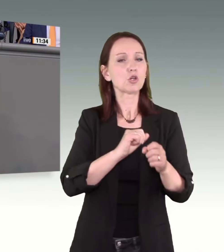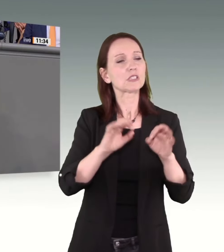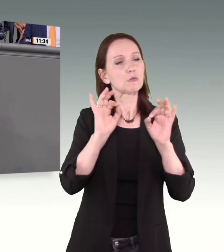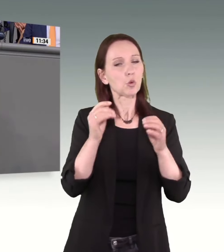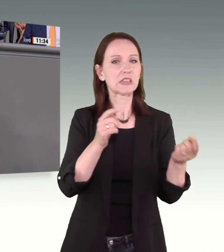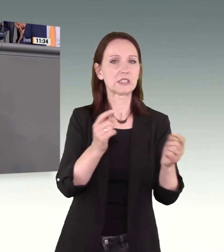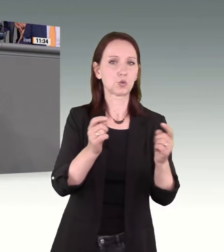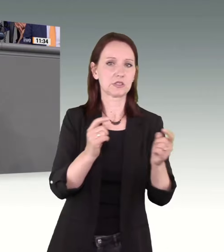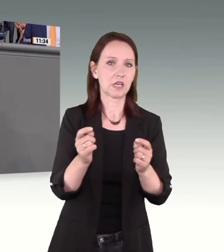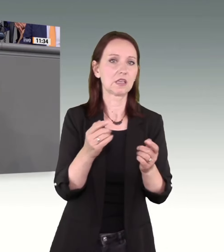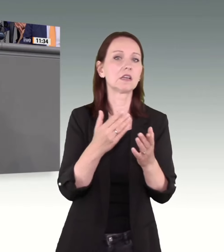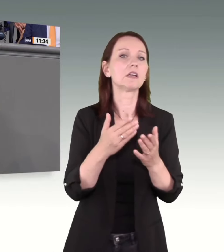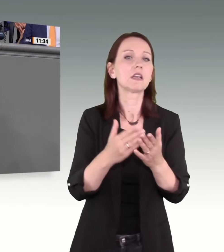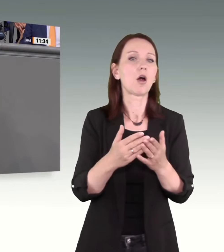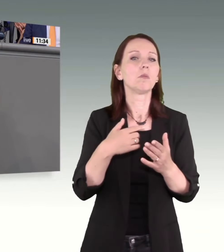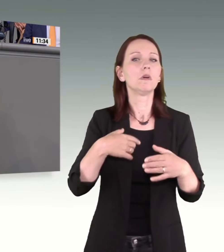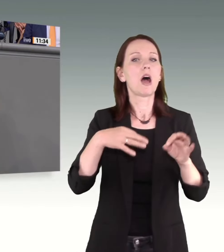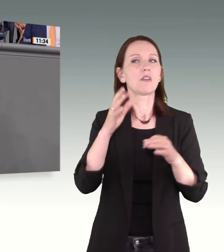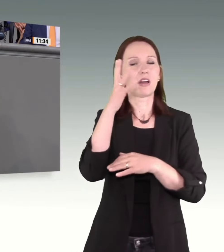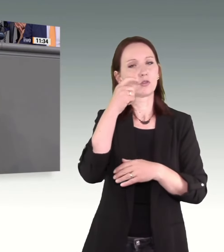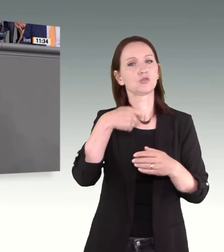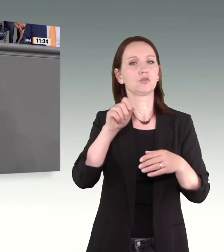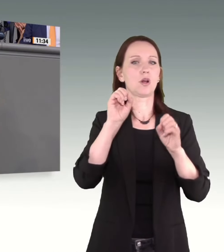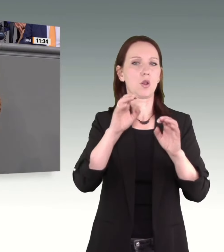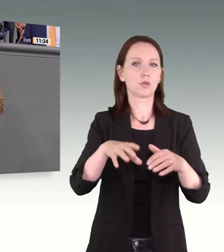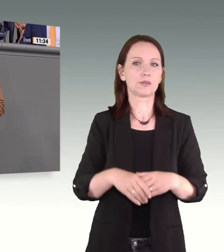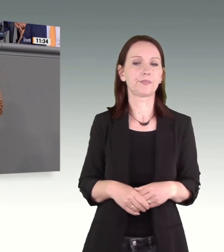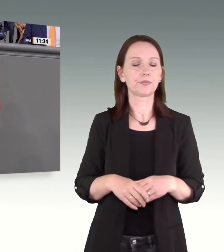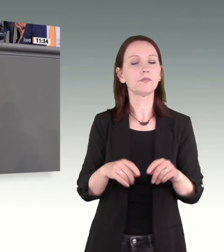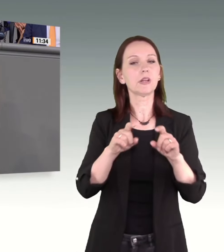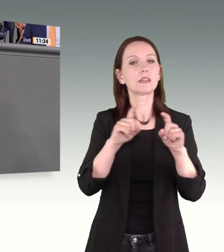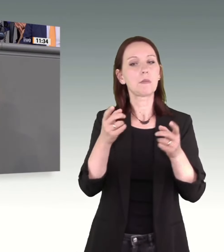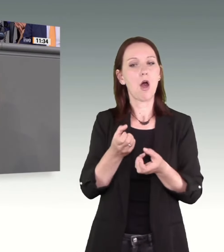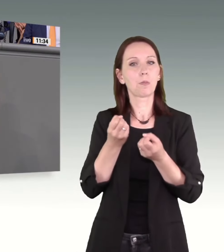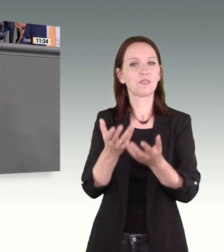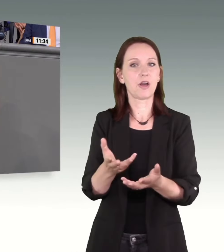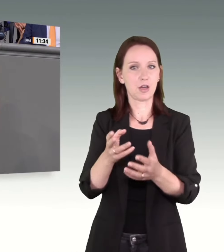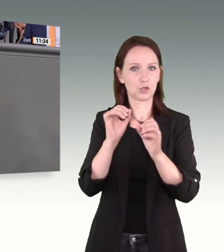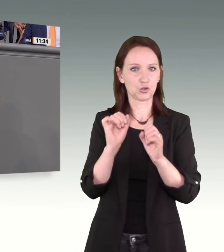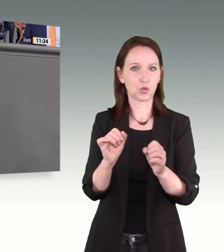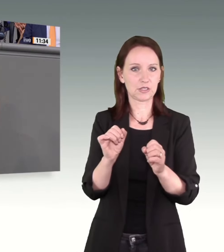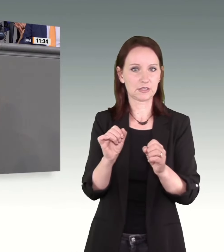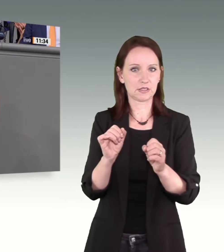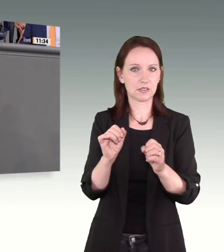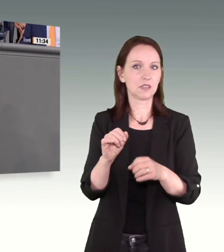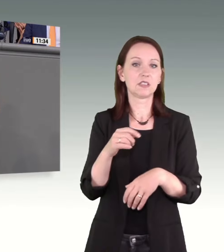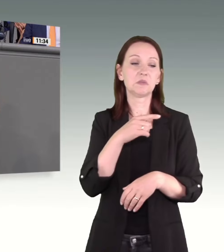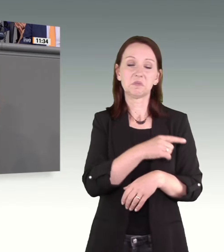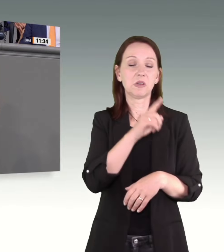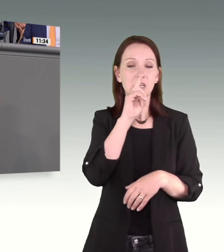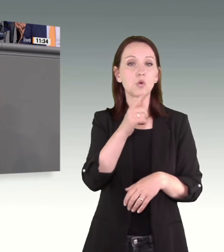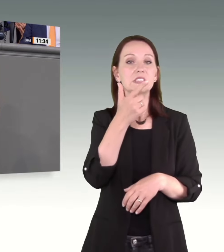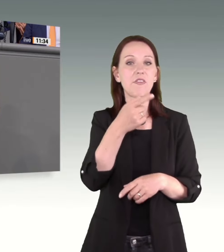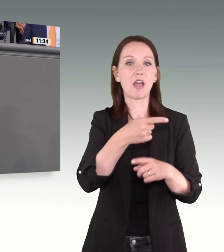Insoweit würde ich das zu Beginn meiner Rede abhaken wollen. Zum Thema Opferschutz haben Sie eigentlich, wenn man den Begriff wörtlich nimmt, nur zwei Teilaspekte